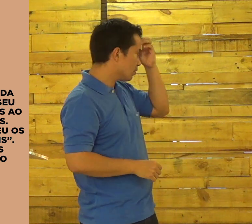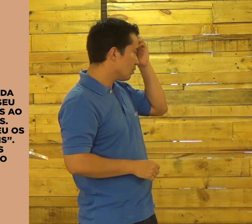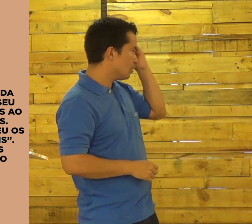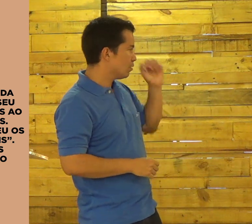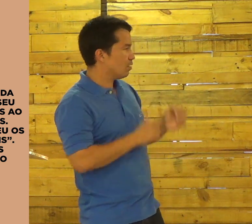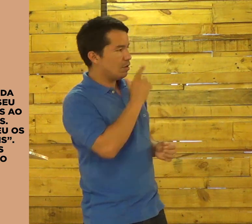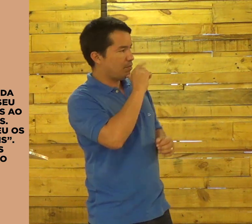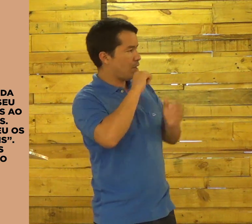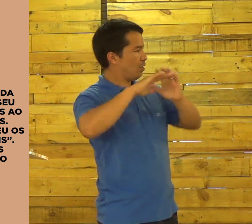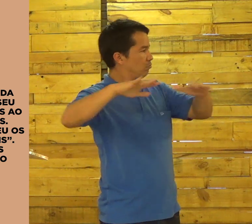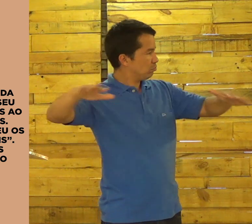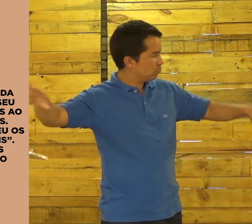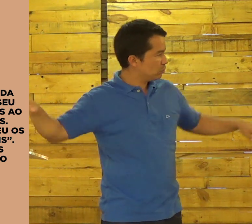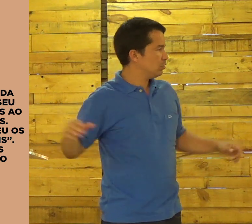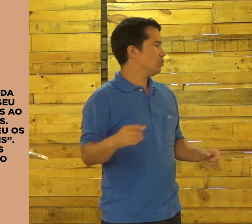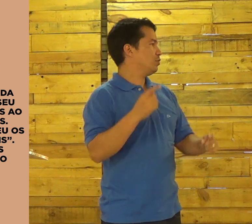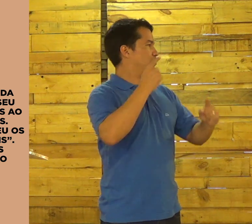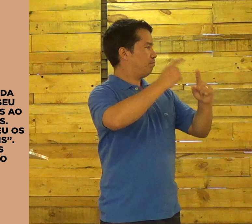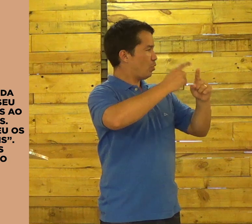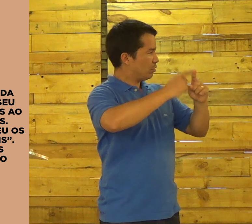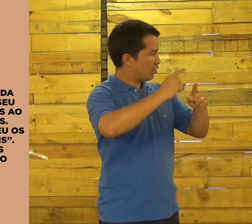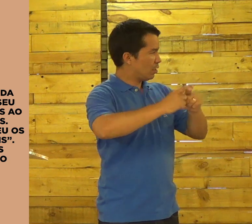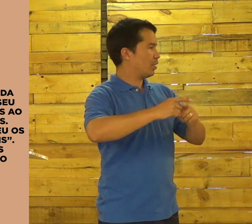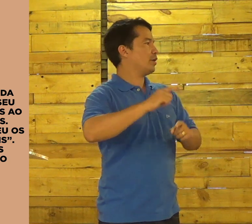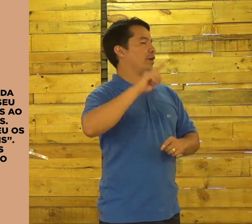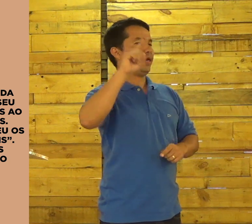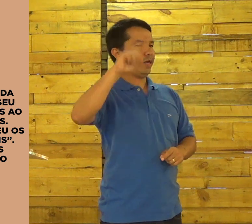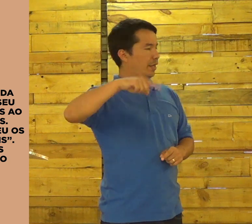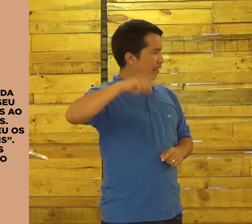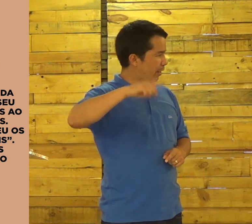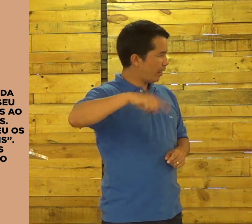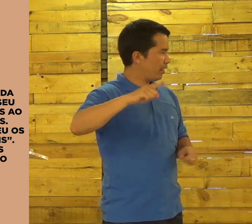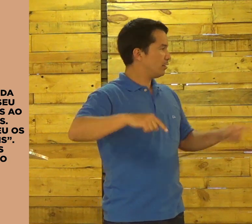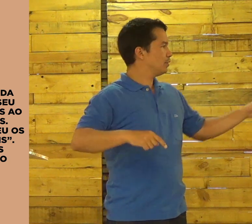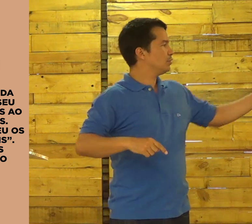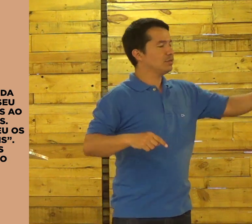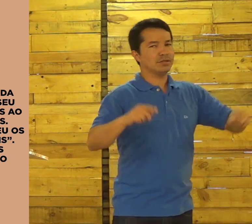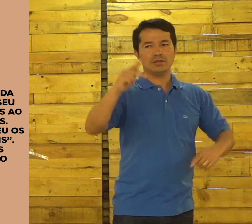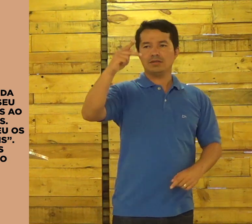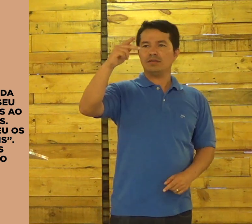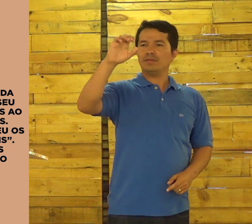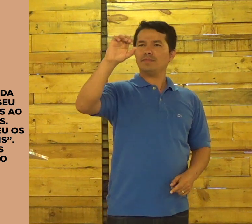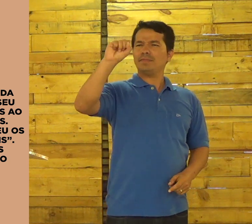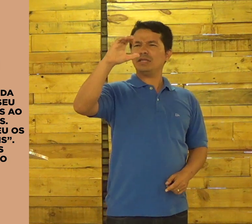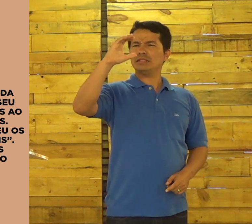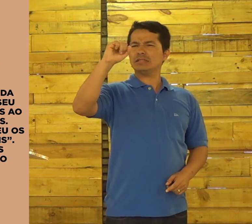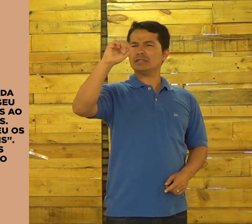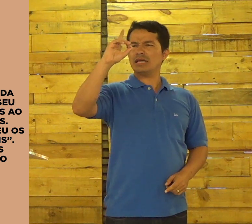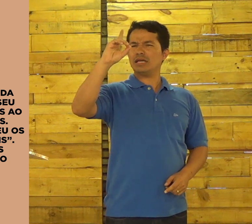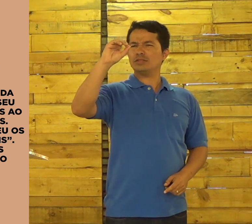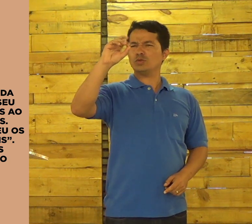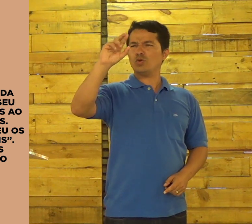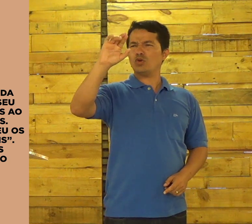Ao mar. Porque eram pescadores.